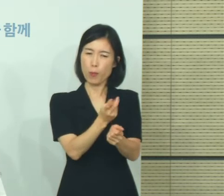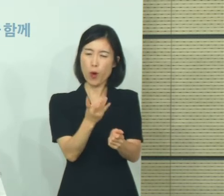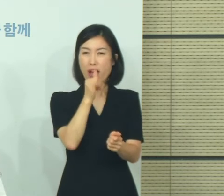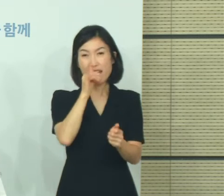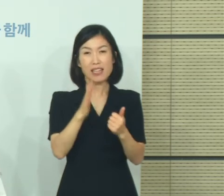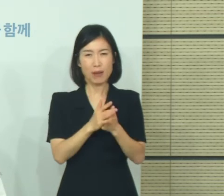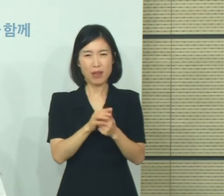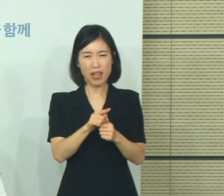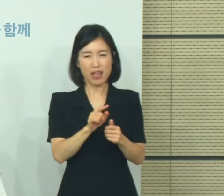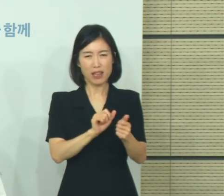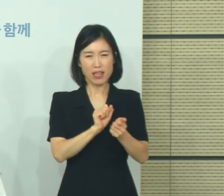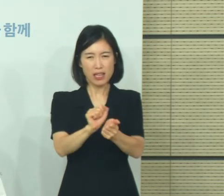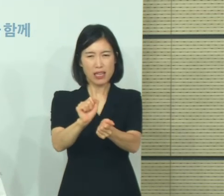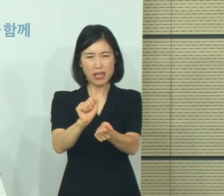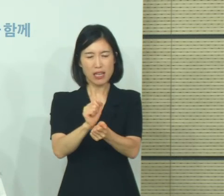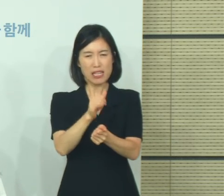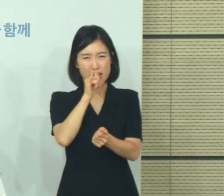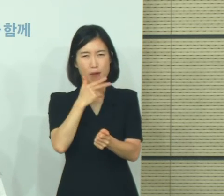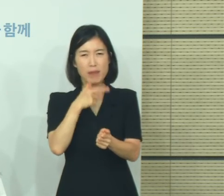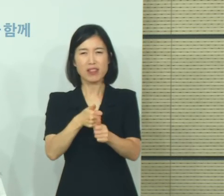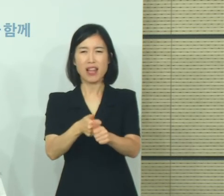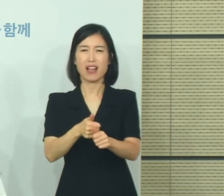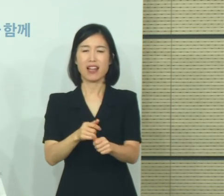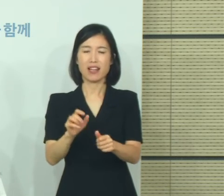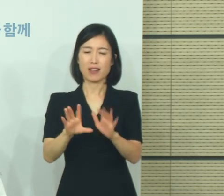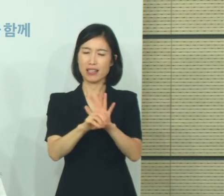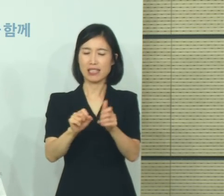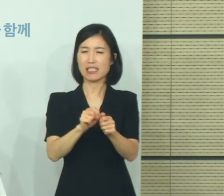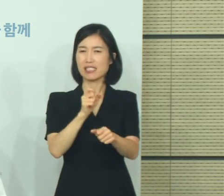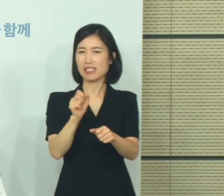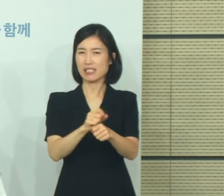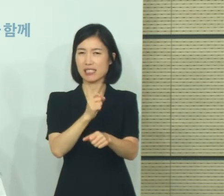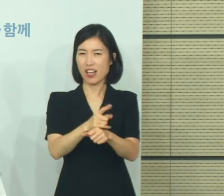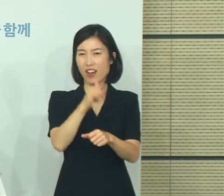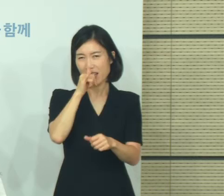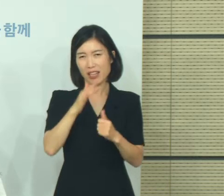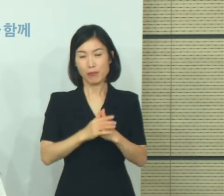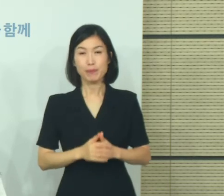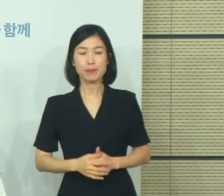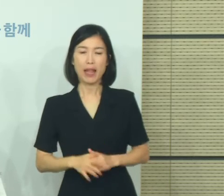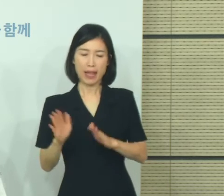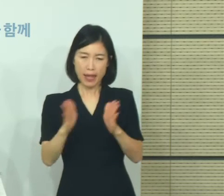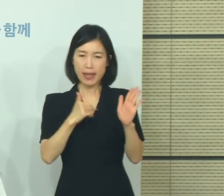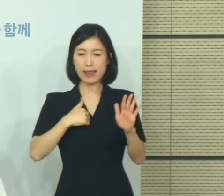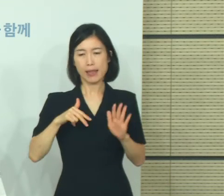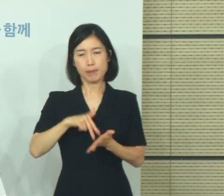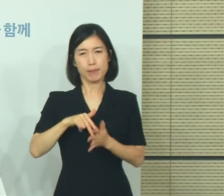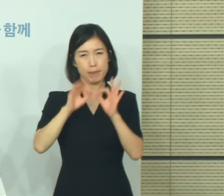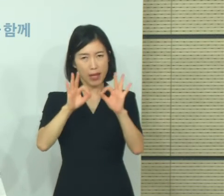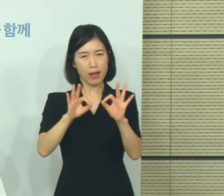코로나19 바이러스의 가장 큰 특징이다라고 볼 수가 있겠습니다. 그래서 저희들이 볼 때는 그리두기